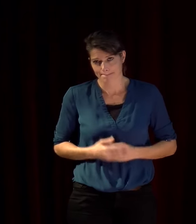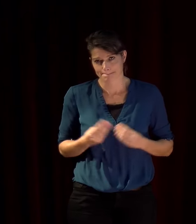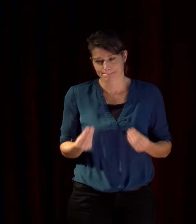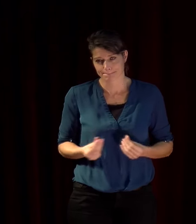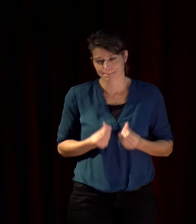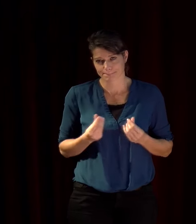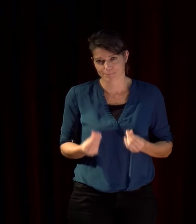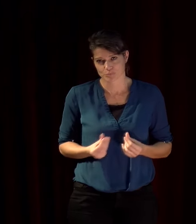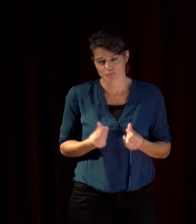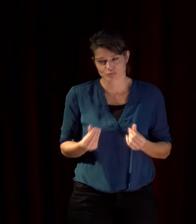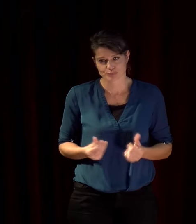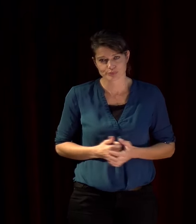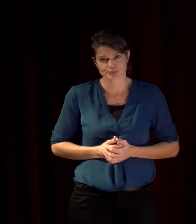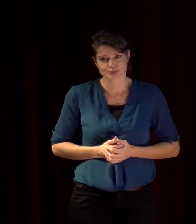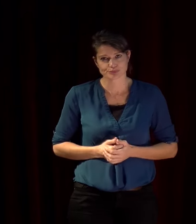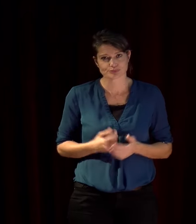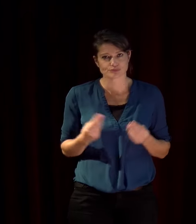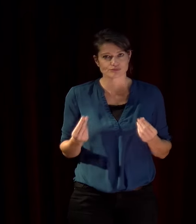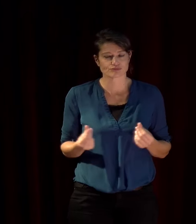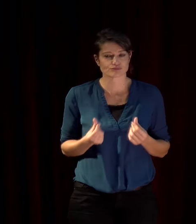on assiste évidemment à